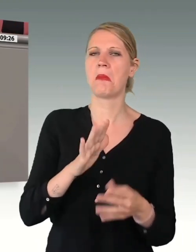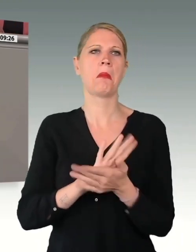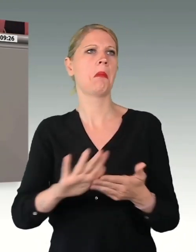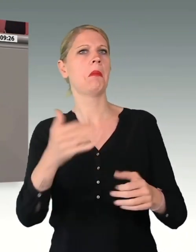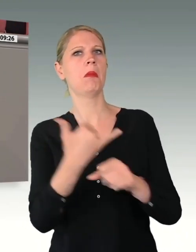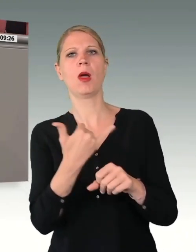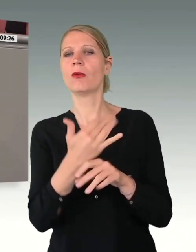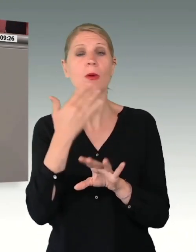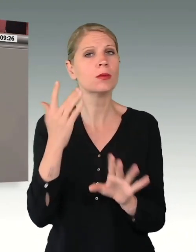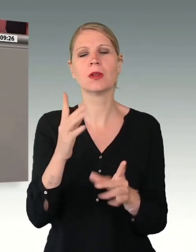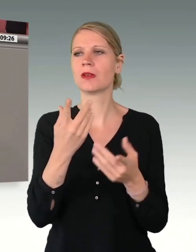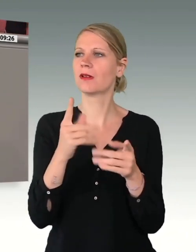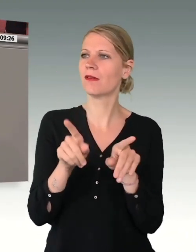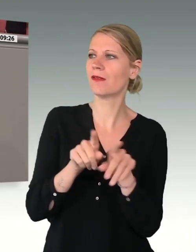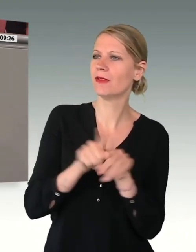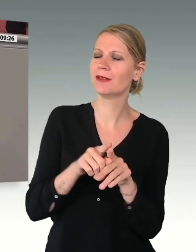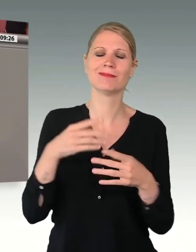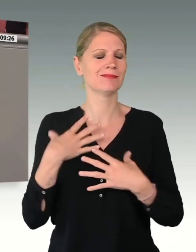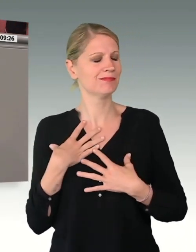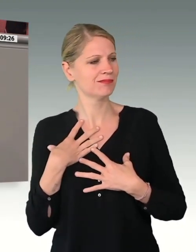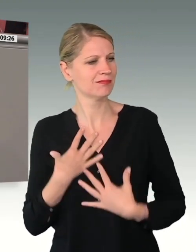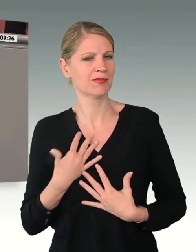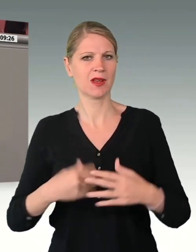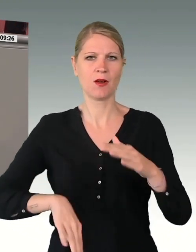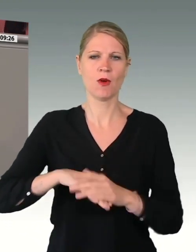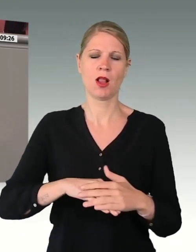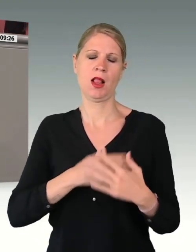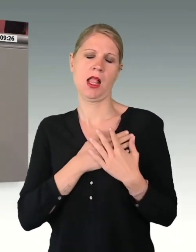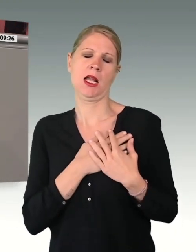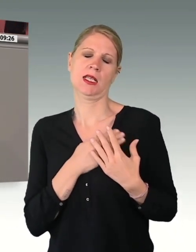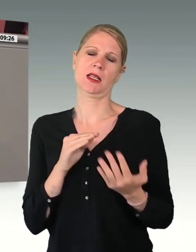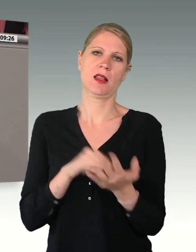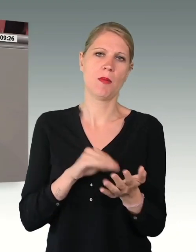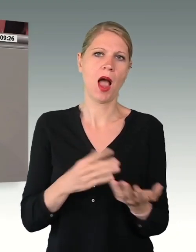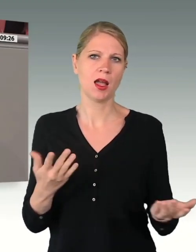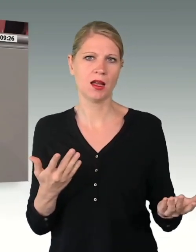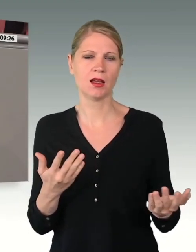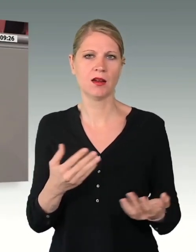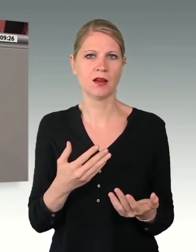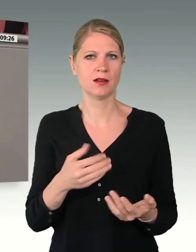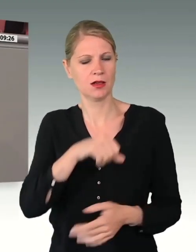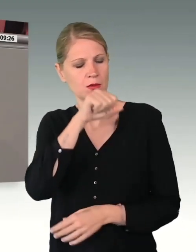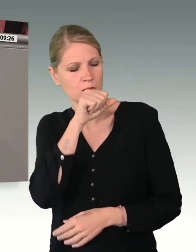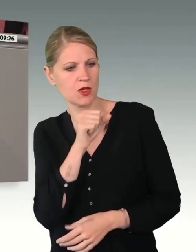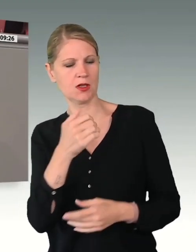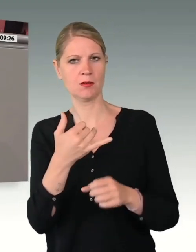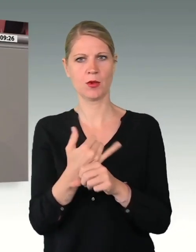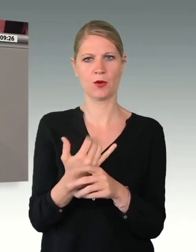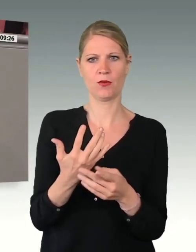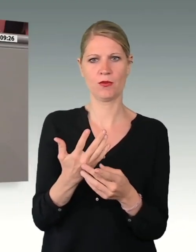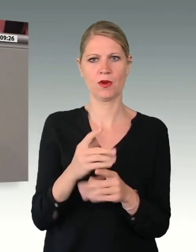Unabhängig von dieser Selbst- und Fremdwahrnehmung sind unsere Frauen und Männer in Uniform Menschen mit ihrer ganz eigenen